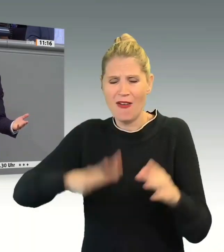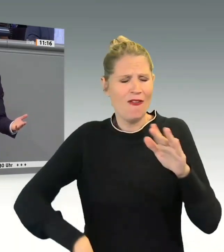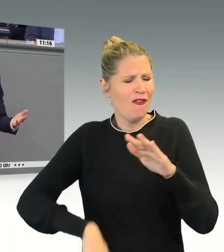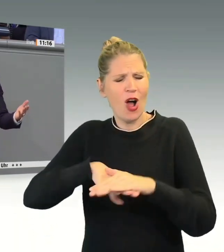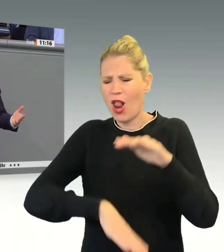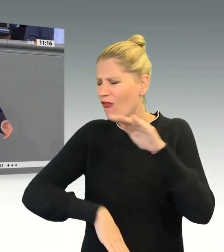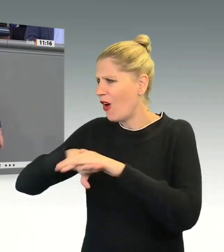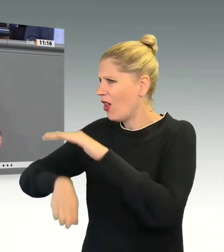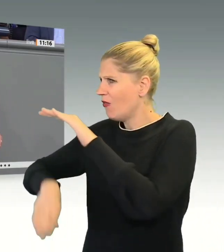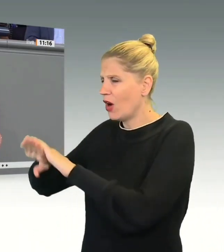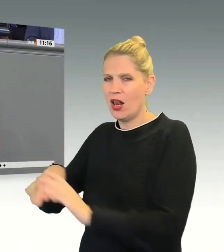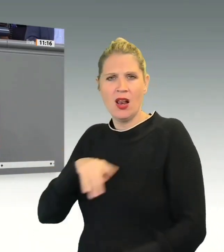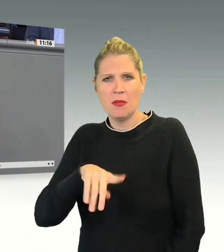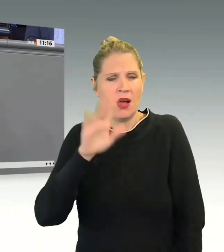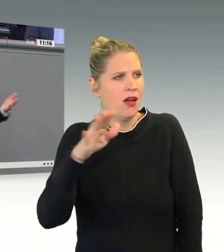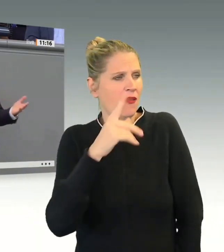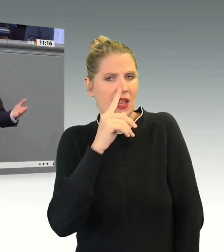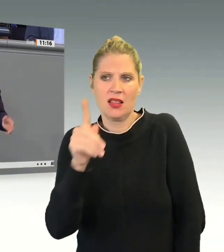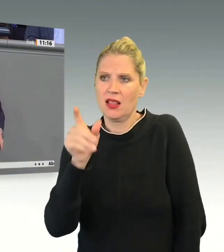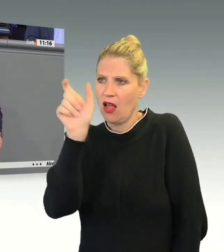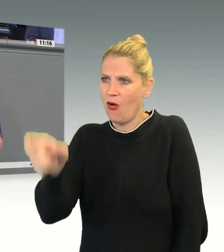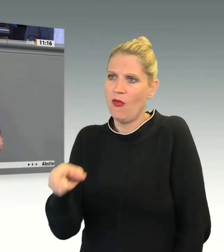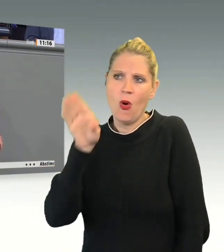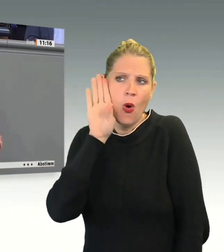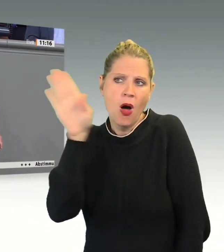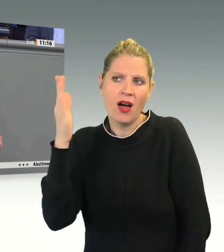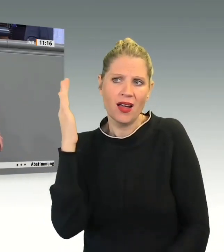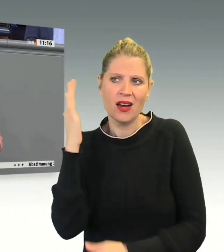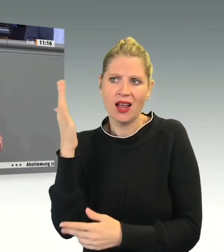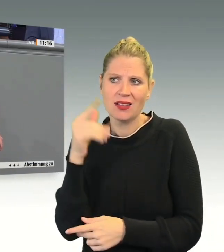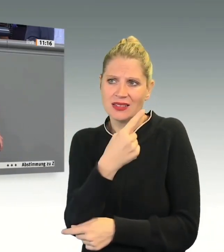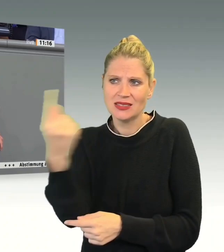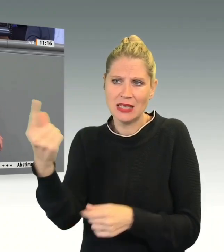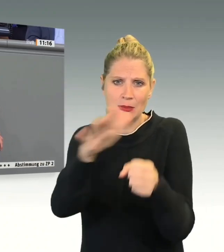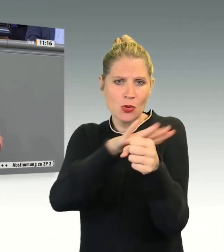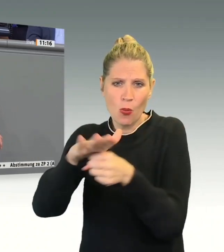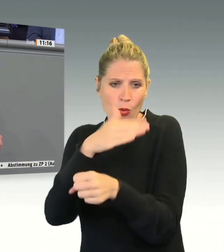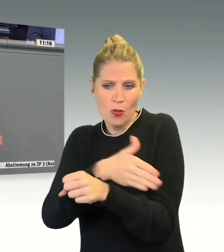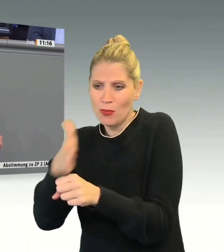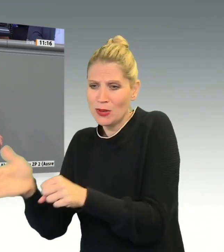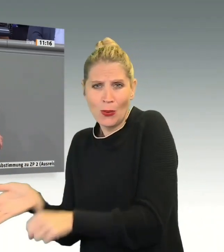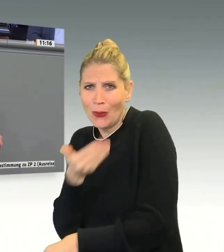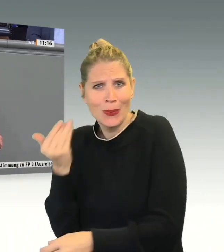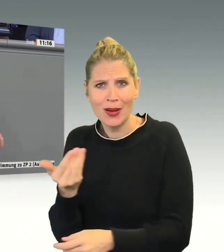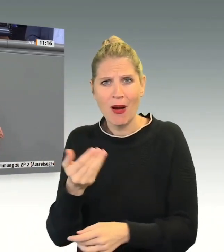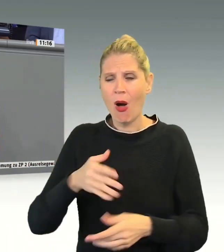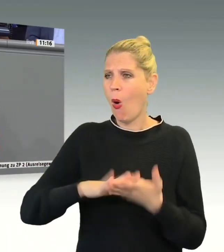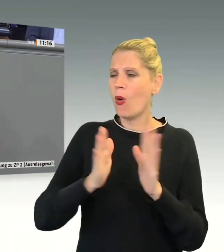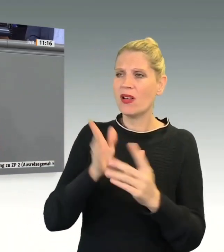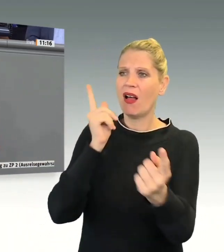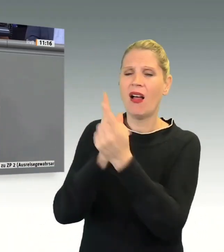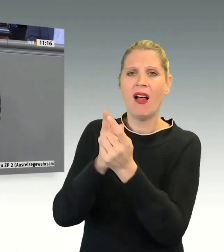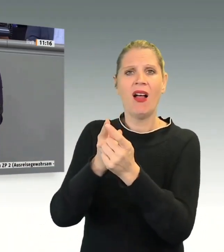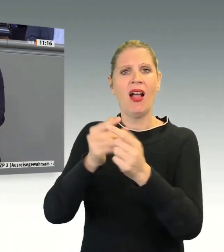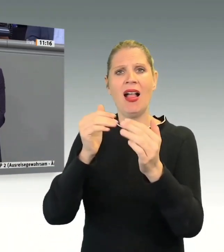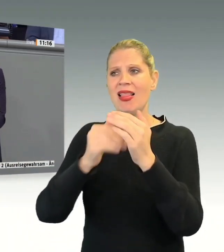nicht in den Kommunen unterwegs sind, reden Sie nicht mit den Landräten, sind Sie nicht vor Ort. Die Kapazitäten sind erschöpft. Und deswegen